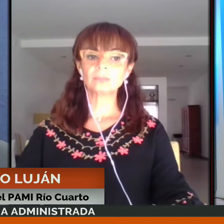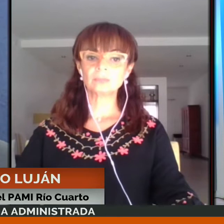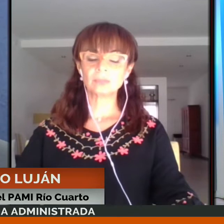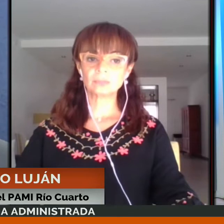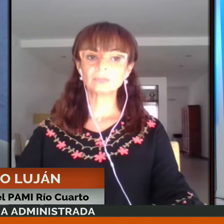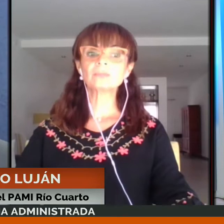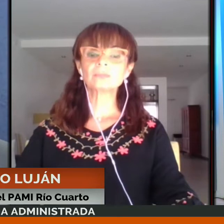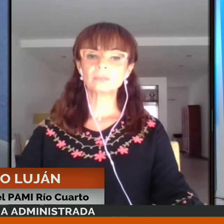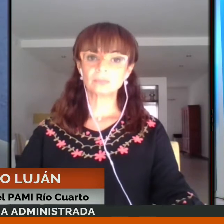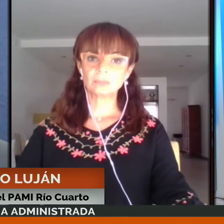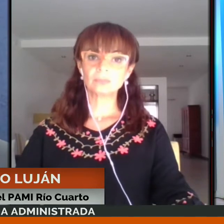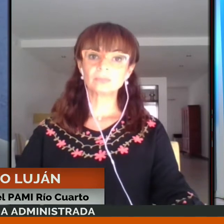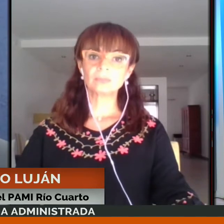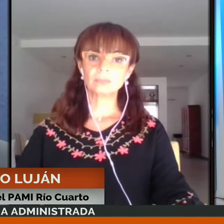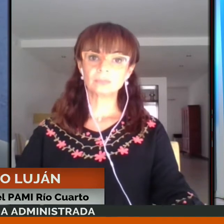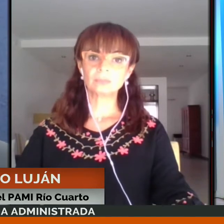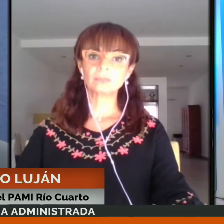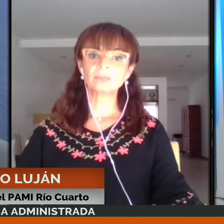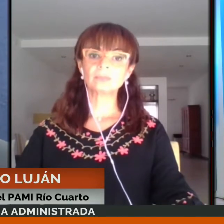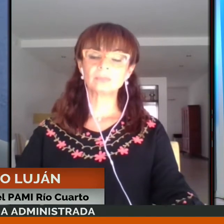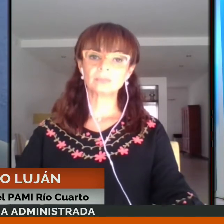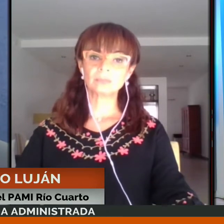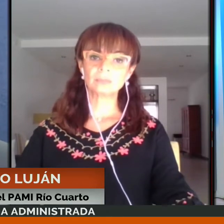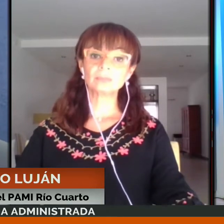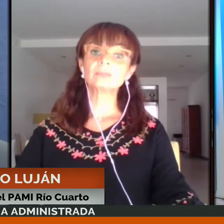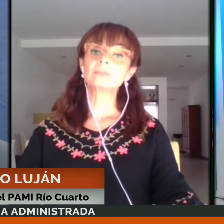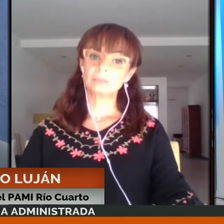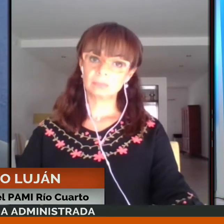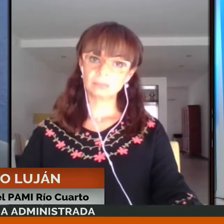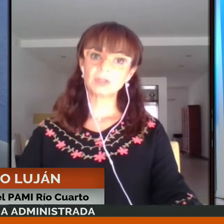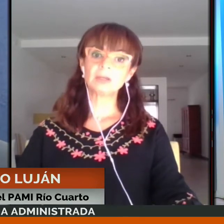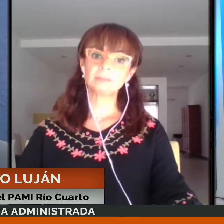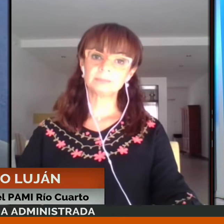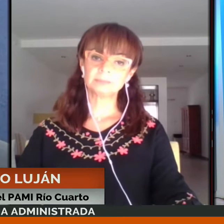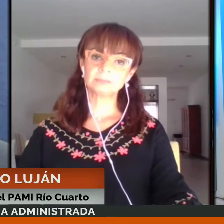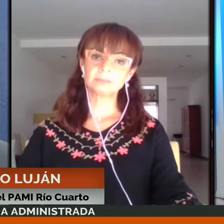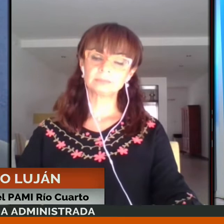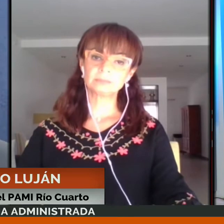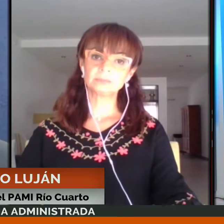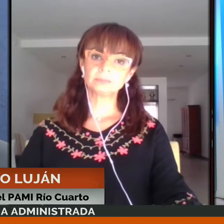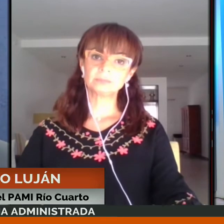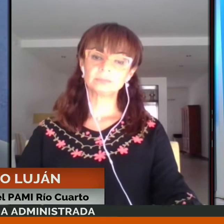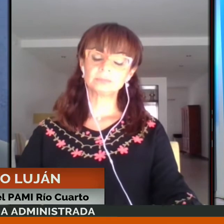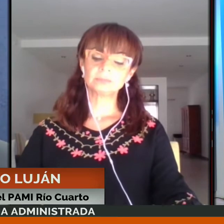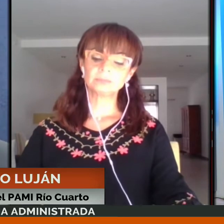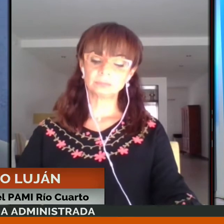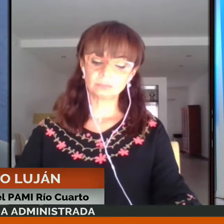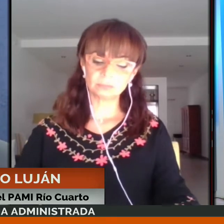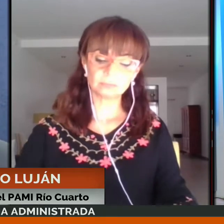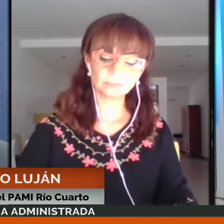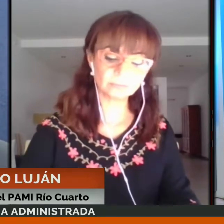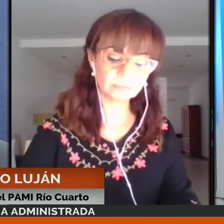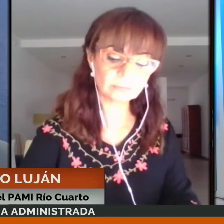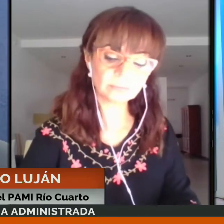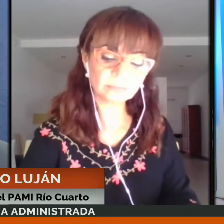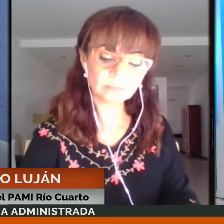ciudad y que no es un poco. Hay que recordar que solo de PAMI hay más de 30.000 personas en la ciudad. Gonzalo, ¿este tipo de estrategia se está adoptando también en